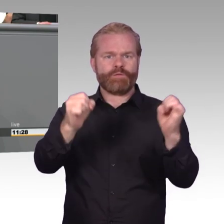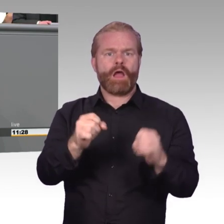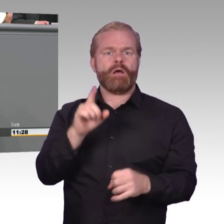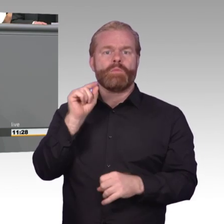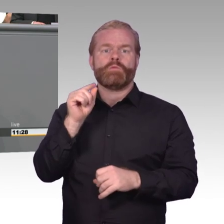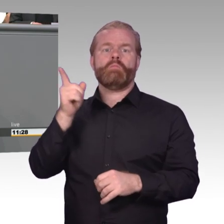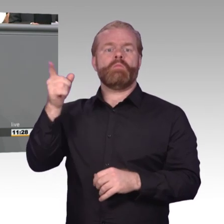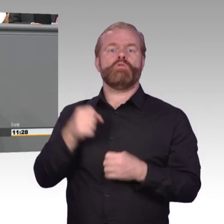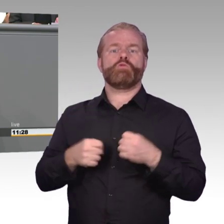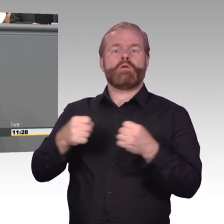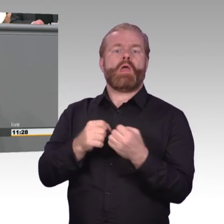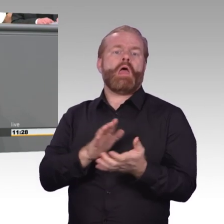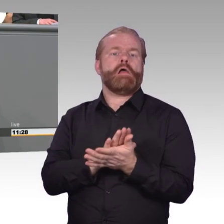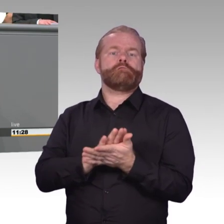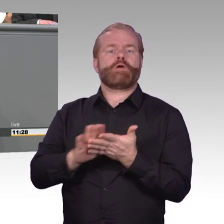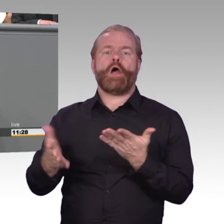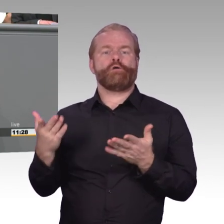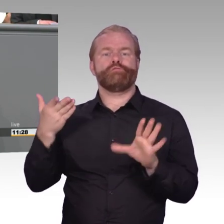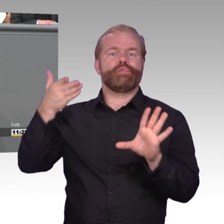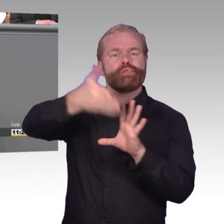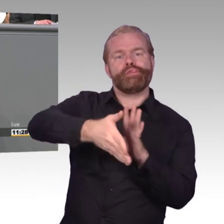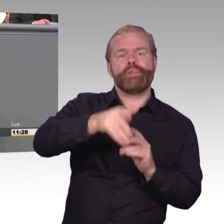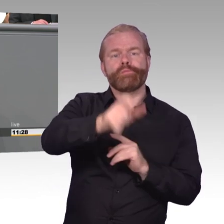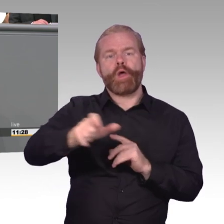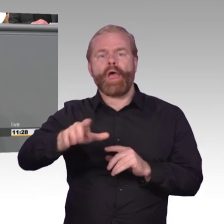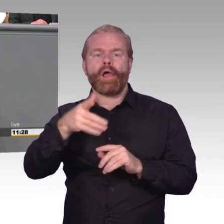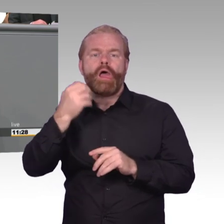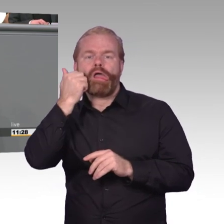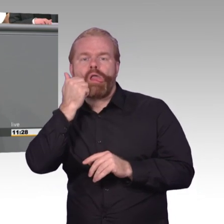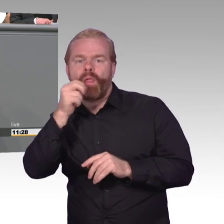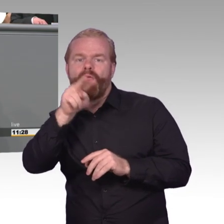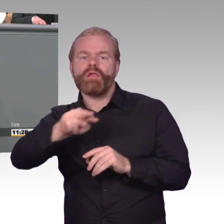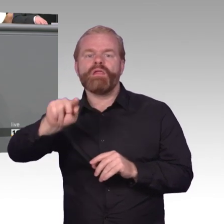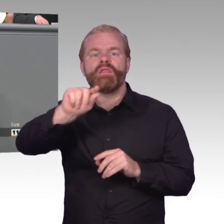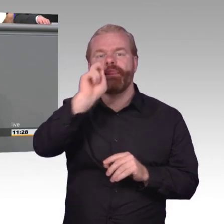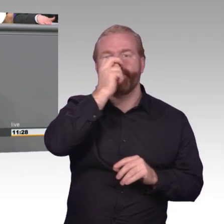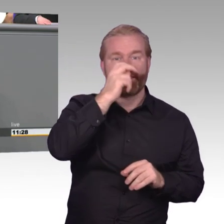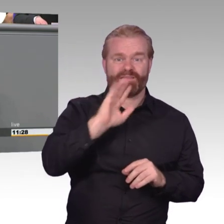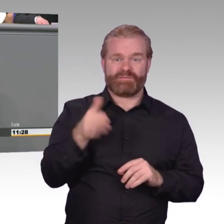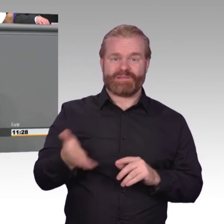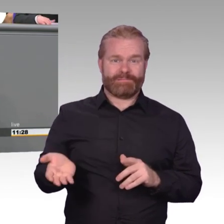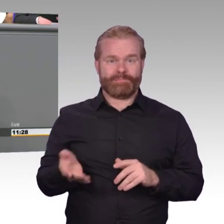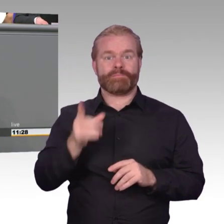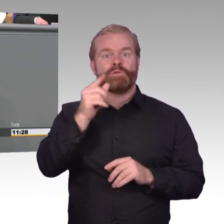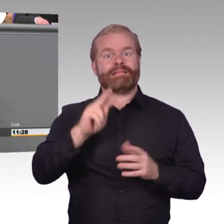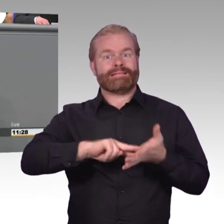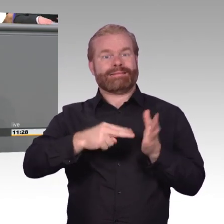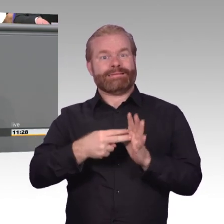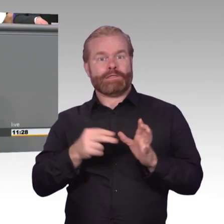manchen Verbrecher in diesem Land, ganz dumme Idee, Herr Scheuer. Die AfD sagt ganz klar Nein zu einer solch anhaltswürden Überwachung aller